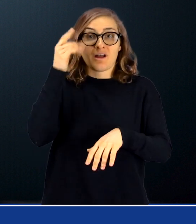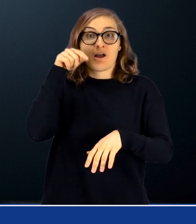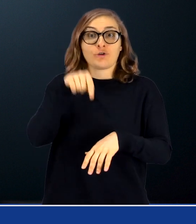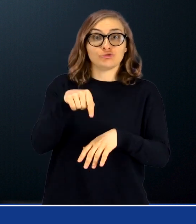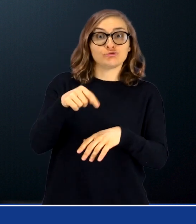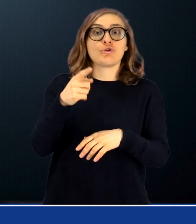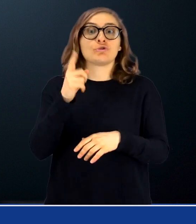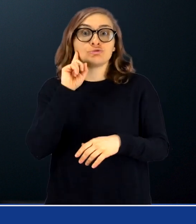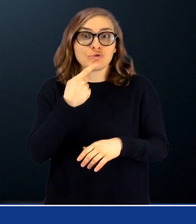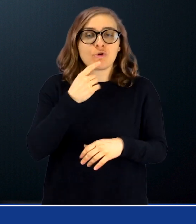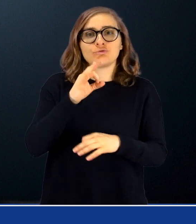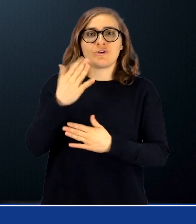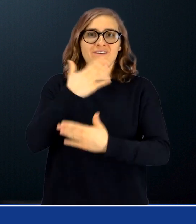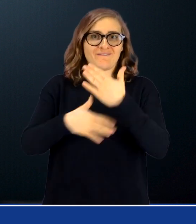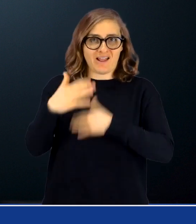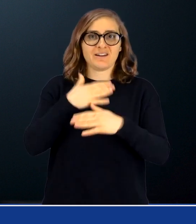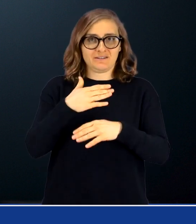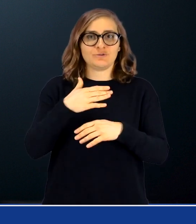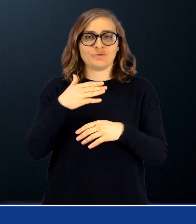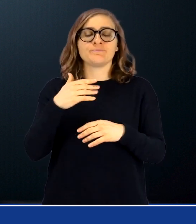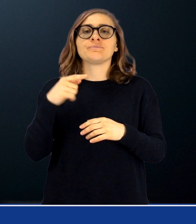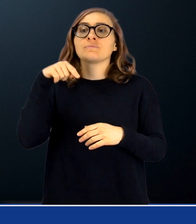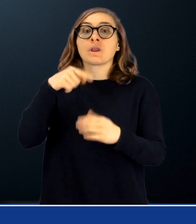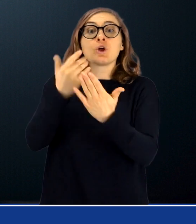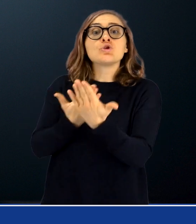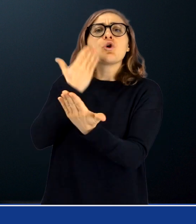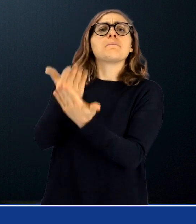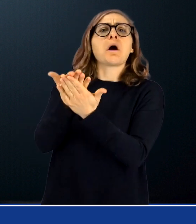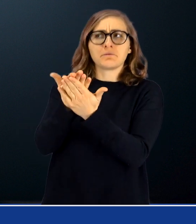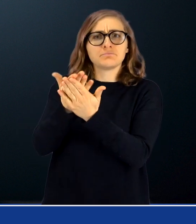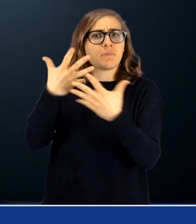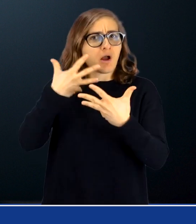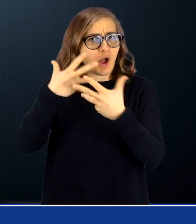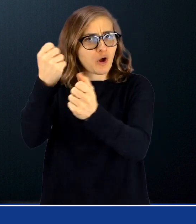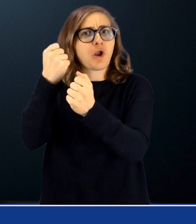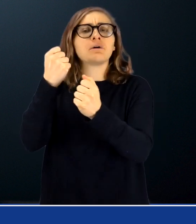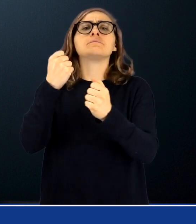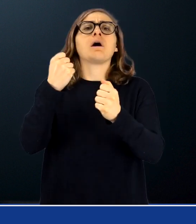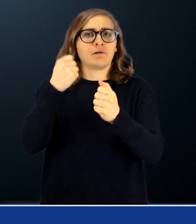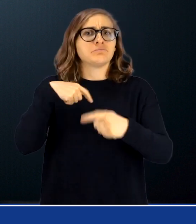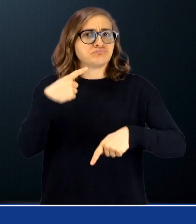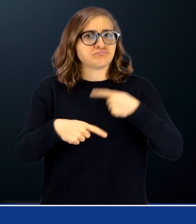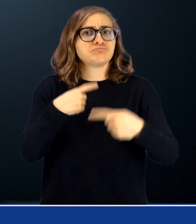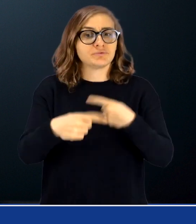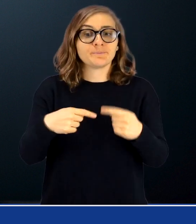spettante in base al reddito con le maggiorazioni previste in caso di disabilità che per il 2023,